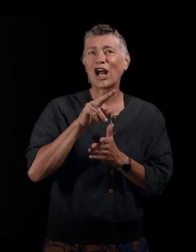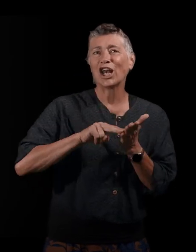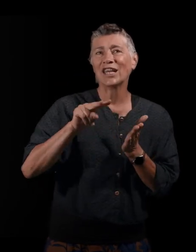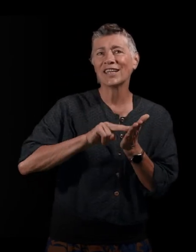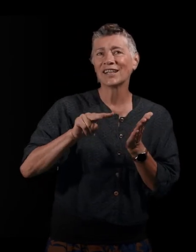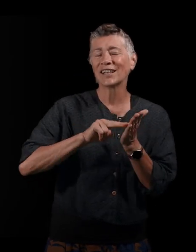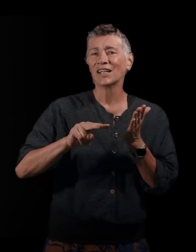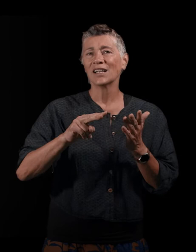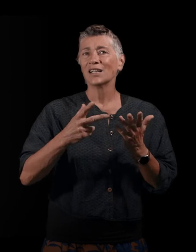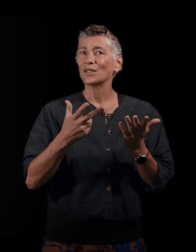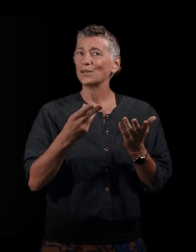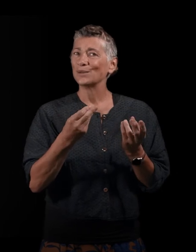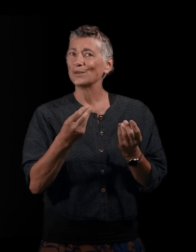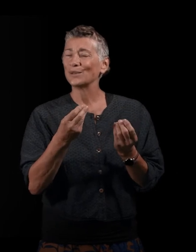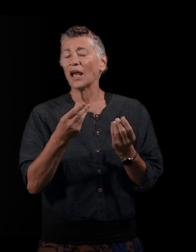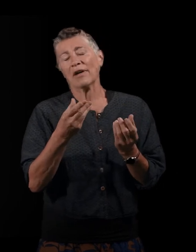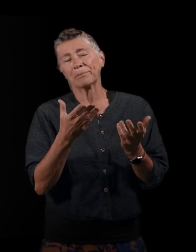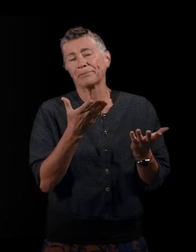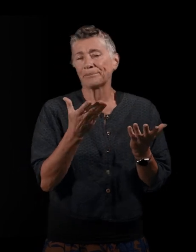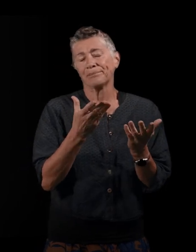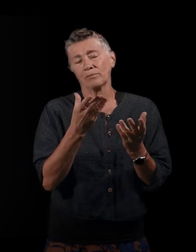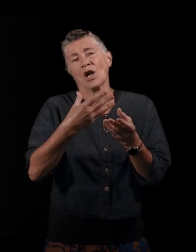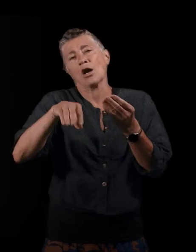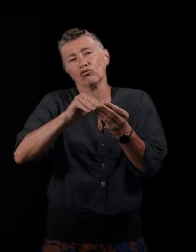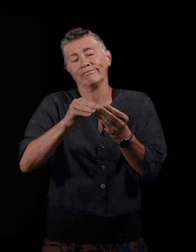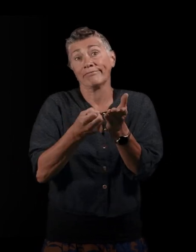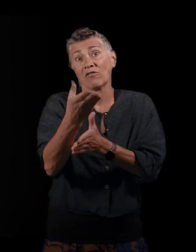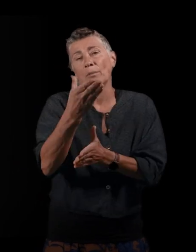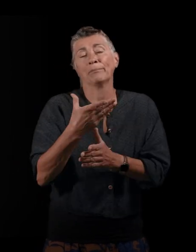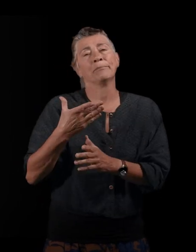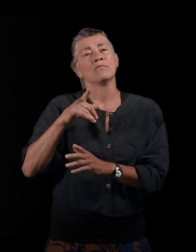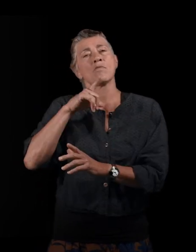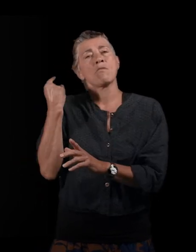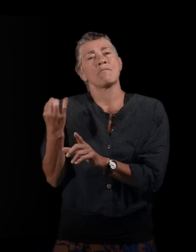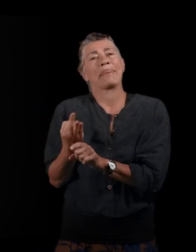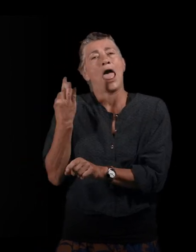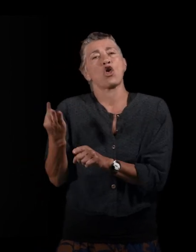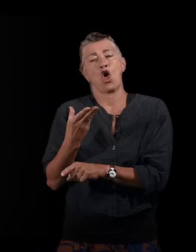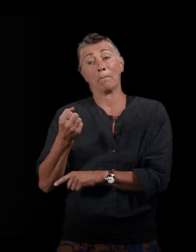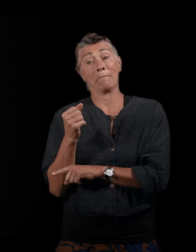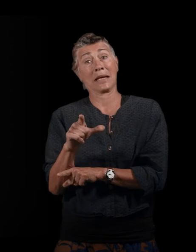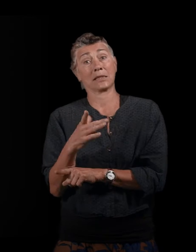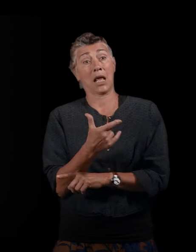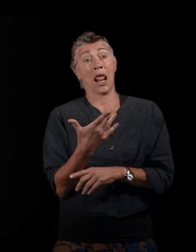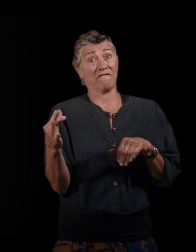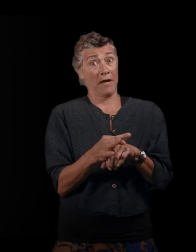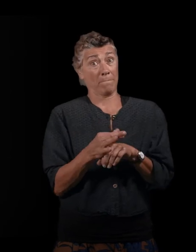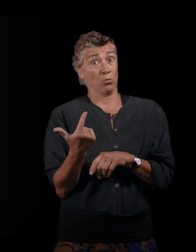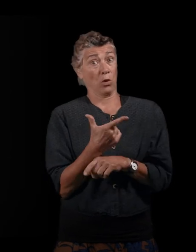sur... En fait, parce qu'il faut expliquer que le tailleur Marcel ne part pas avec sa femme, il la retrouve plus tard. Et